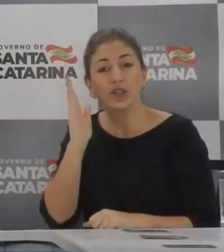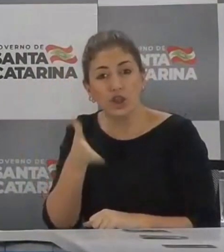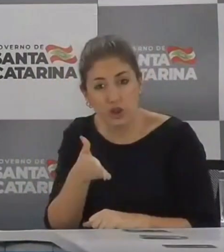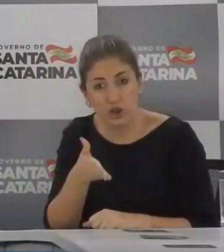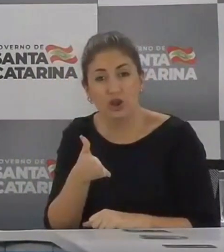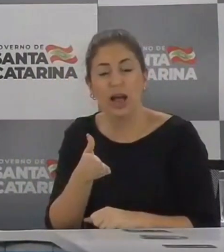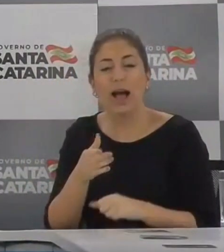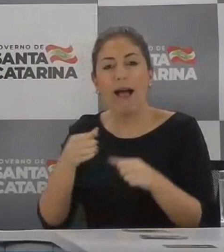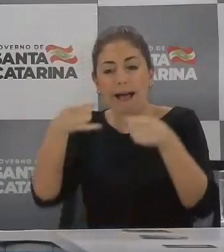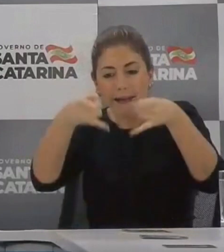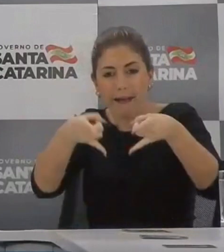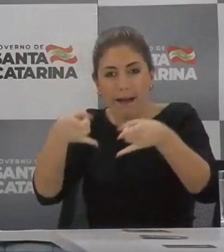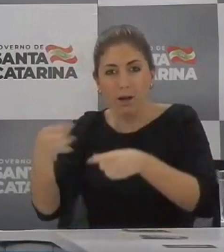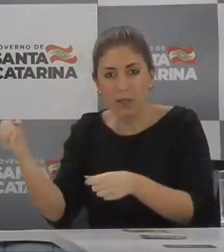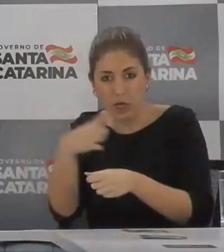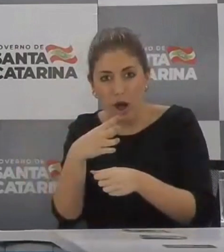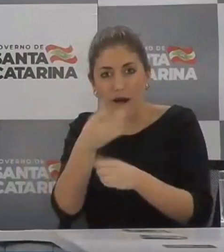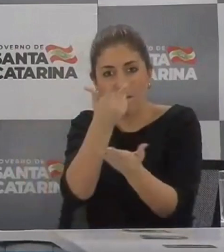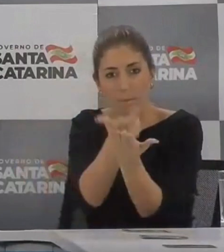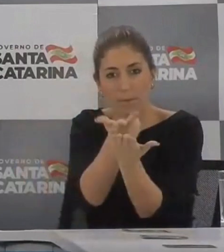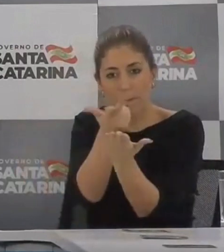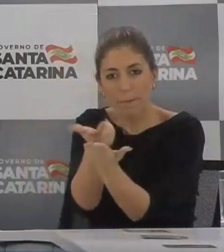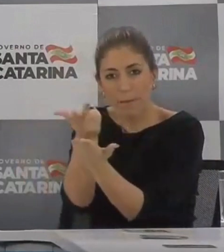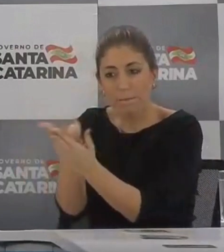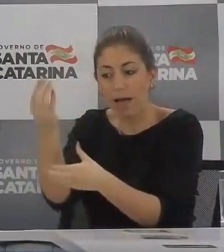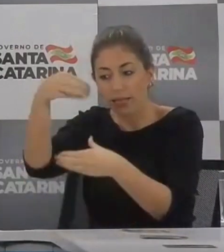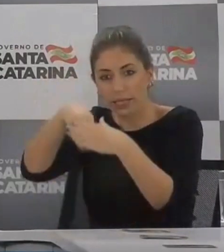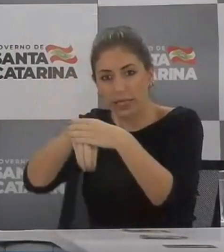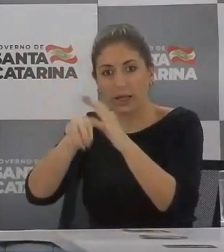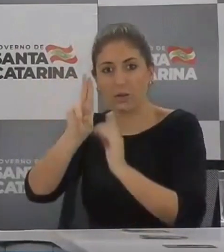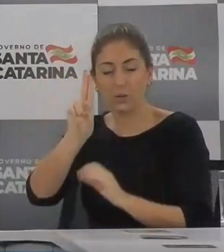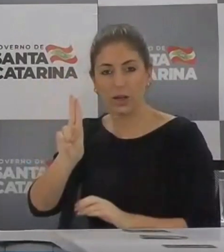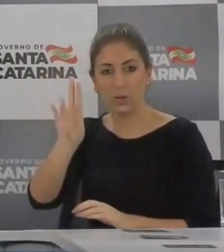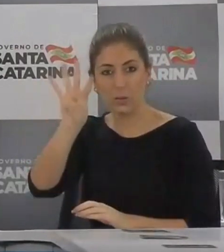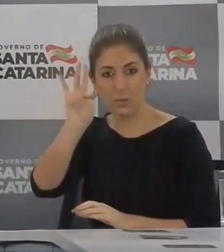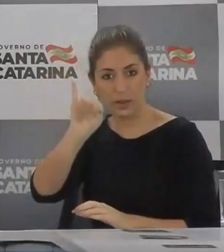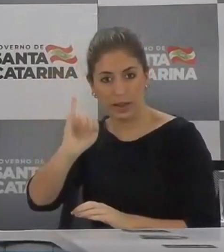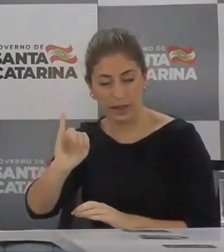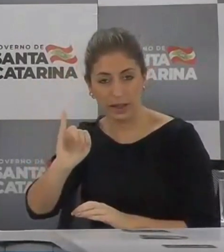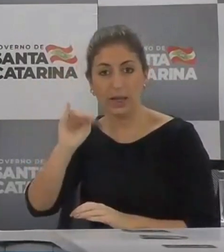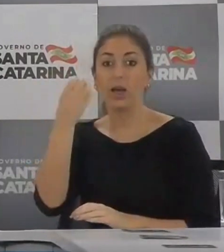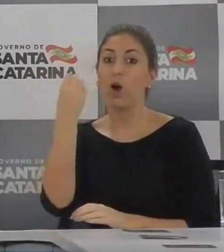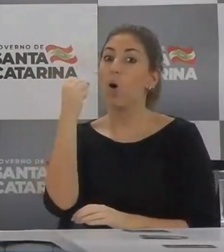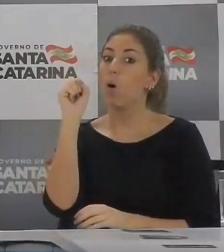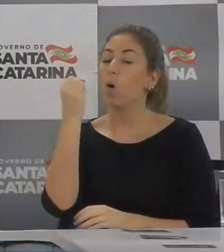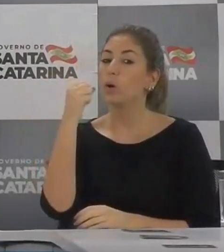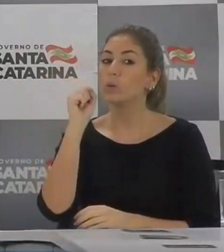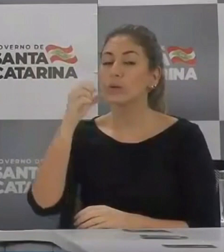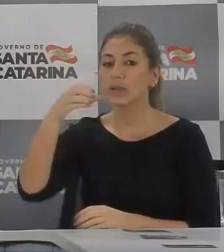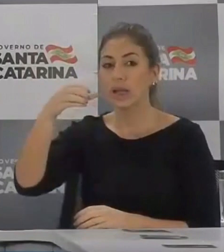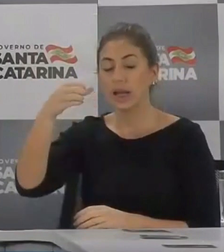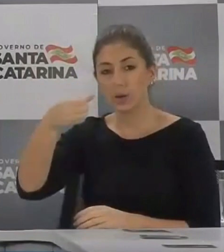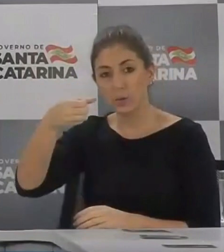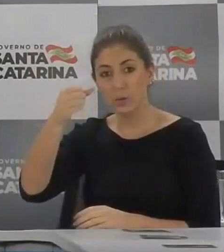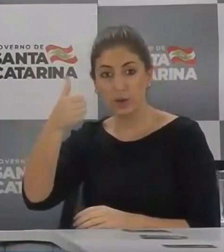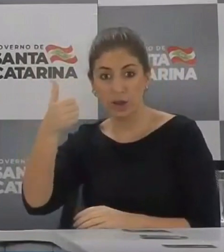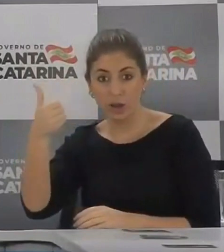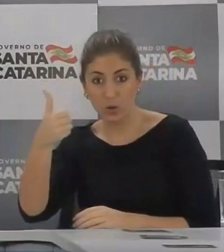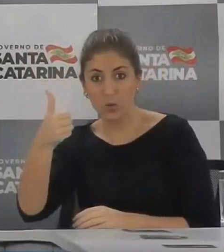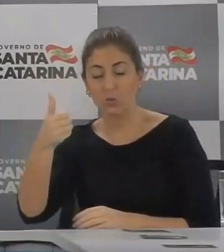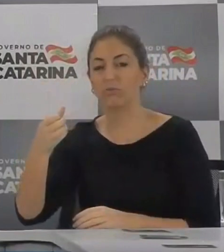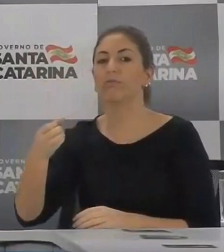temos, em termos de leitos de UTI, no estado, 801 leitos de UTI cadastrados e registrados. E nós